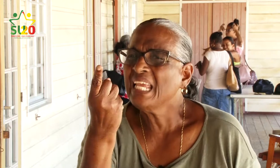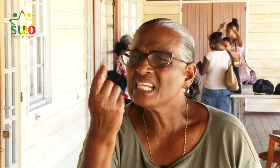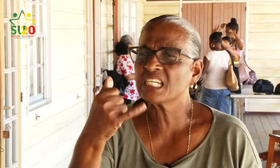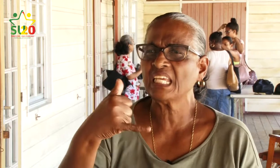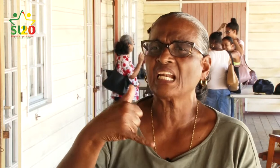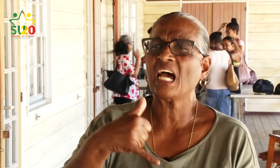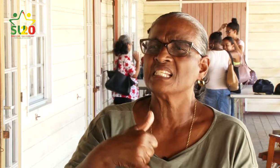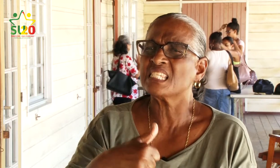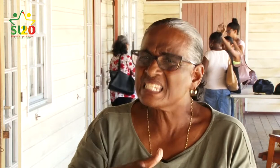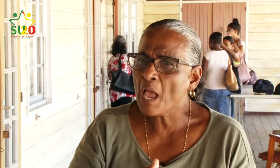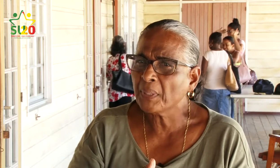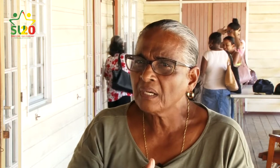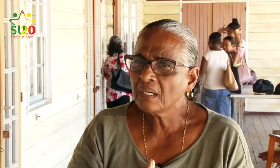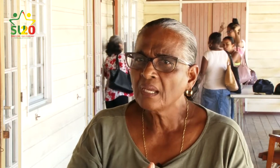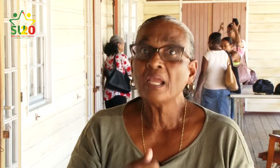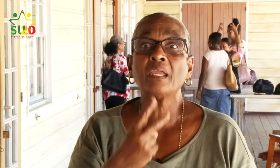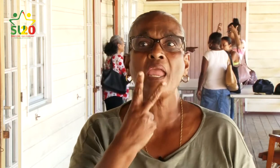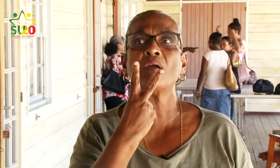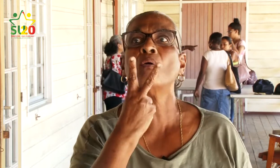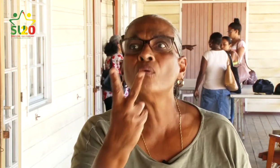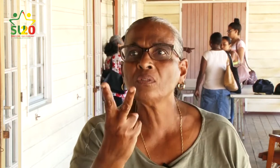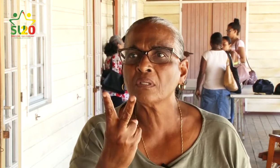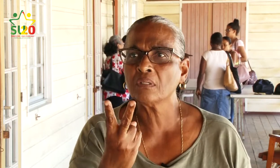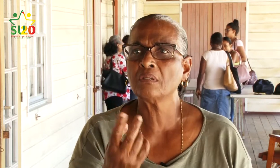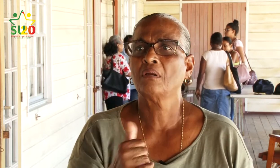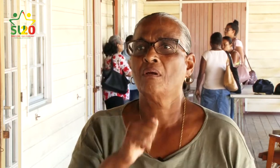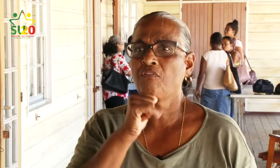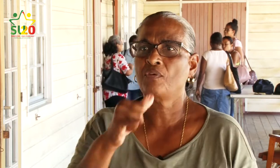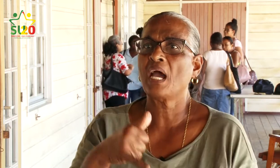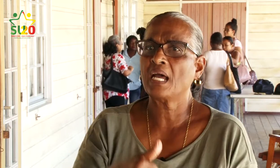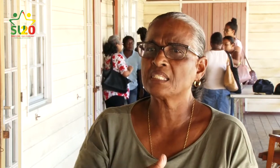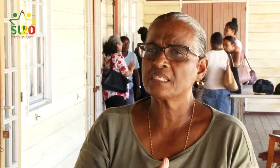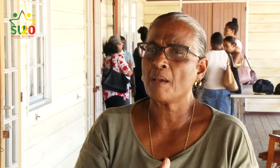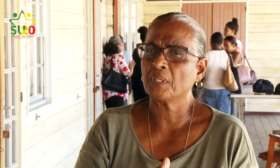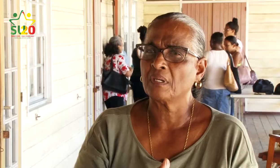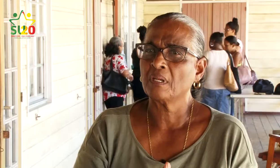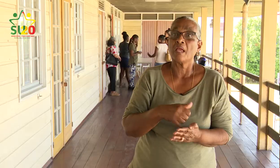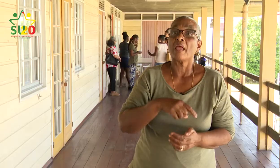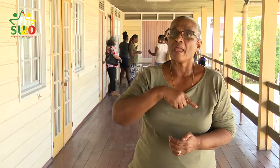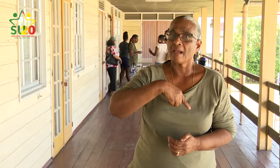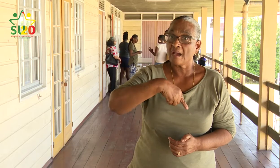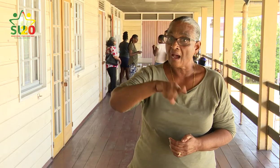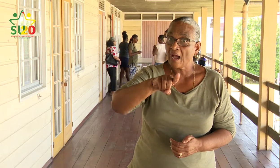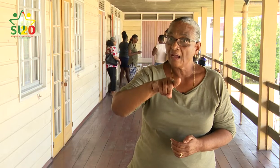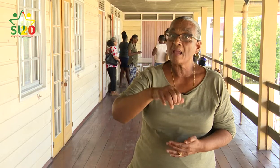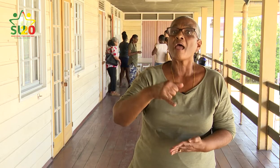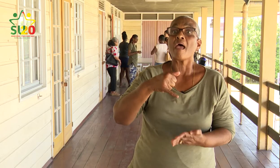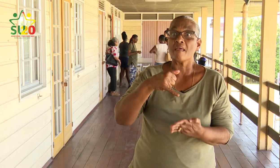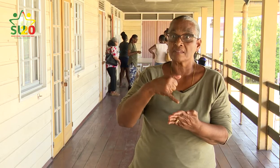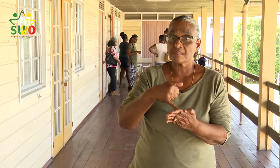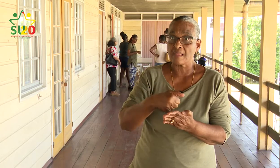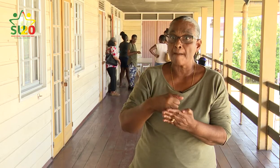eerste keer gaat stemmen, kijk goed voor wie je gaat stemmen. En ga en stem